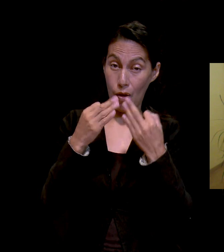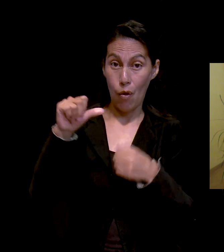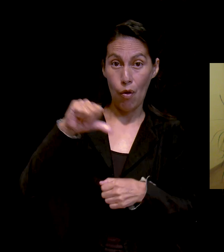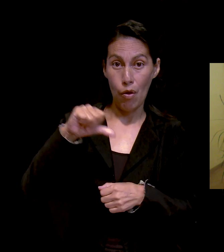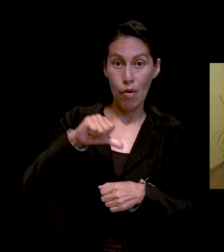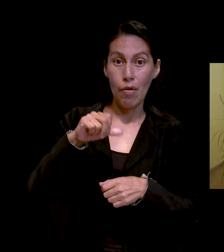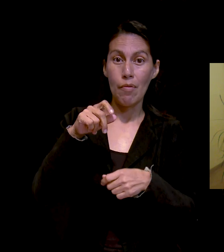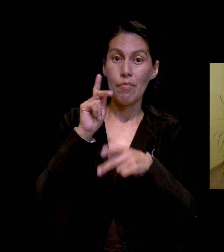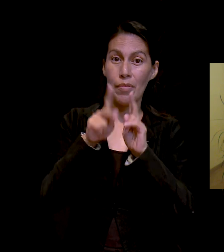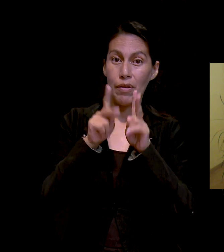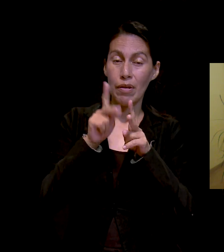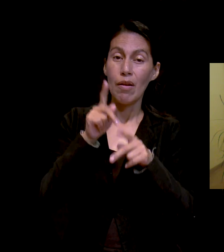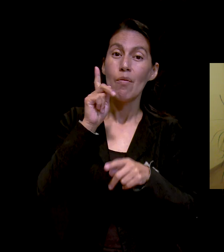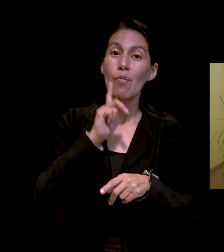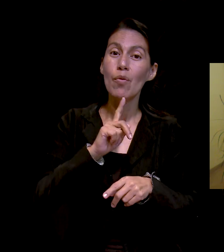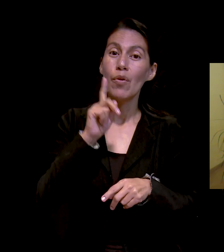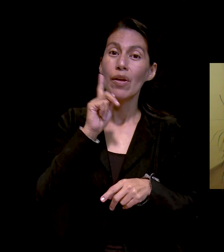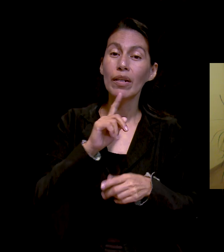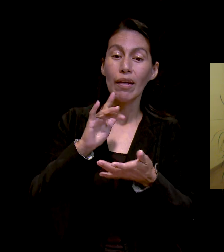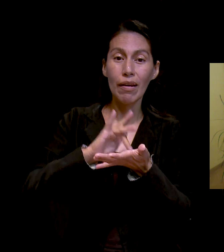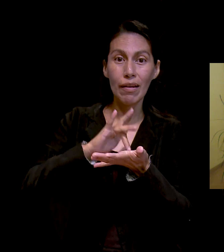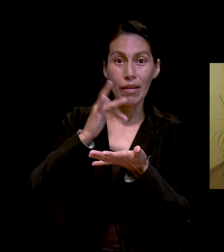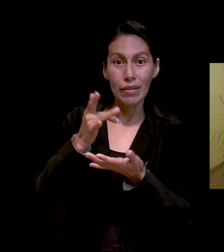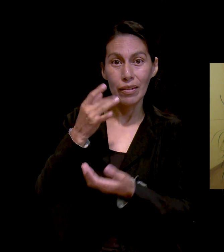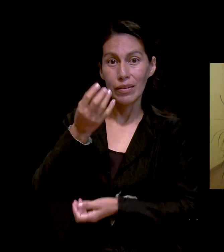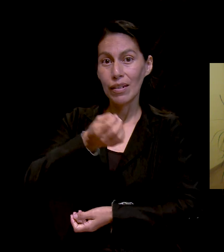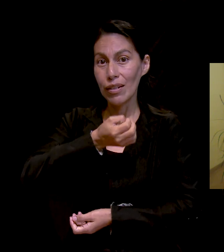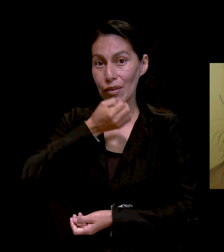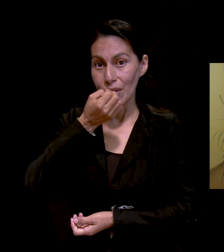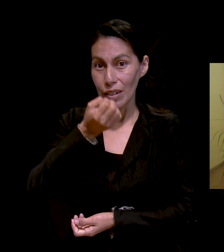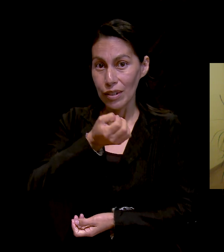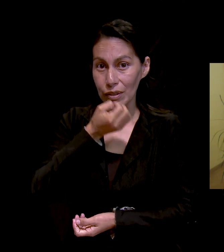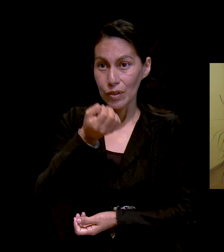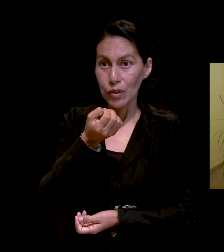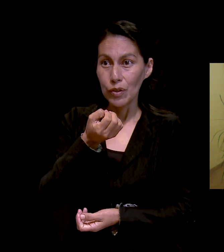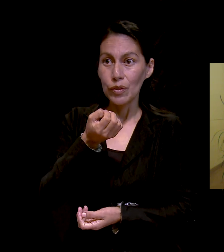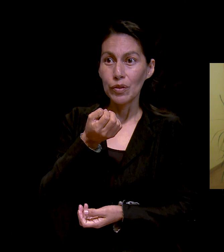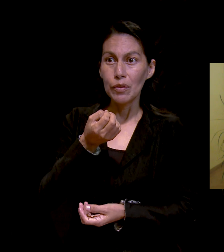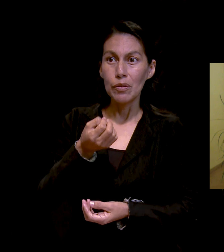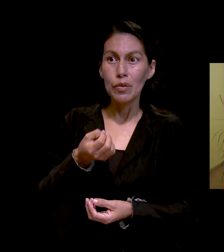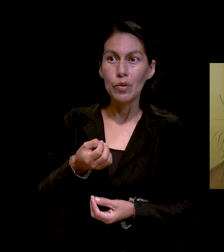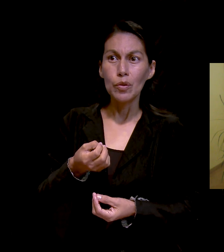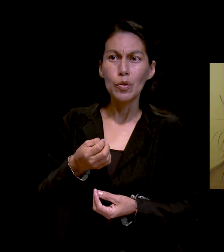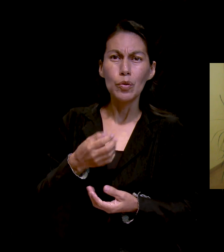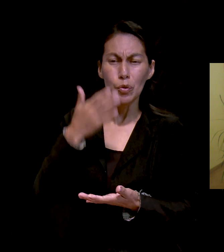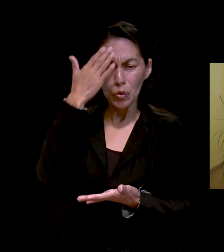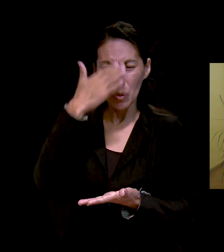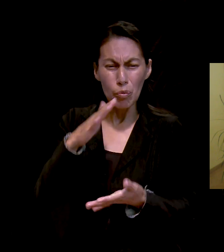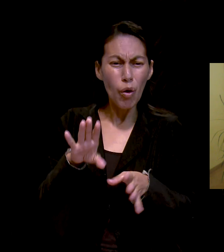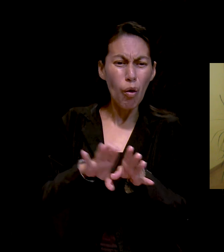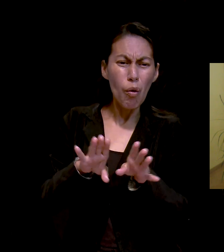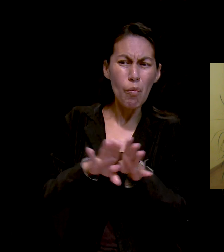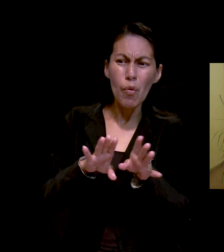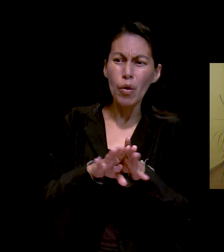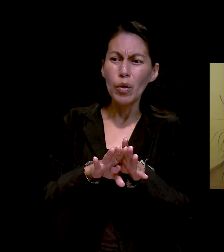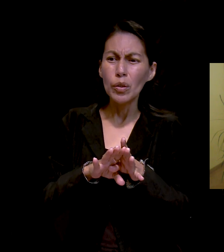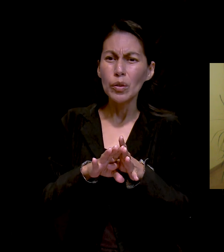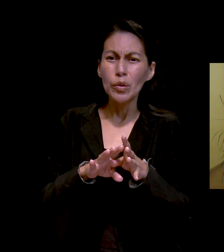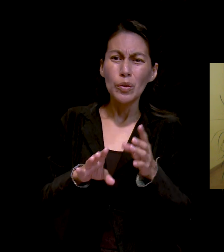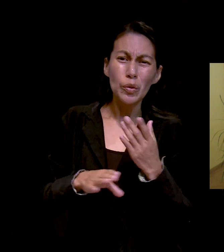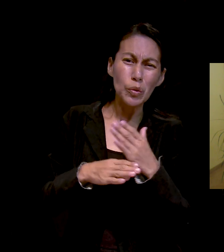de la oración supo darle sentido trascendente a las experiencias más duras de la vida,